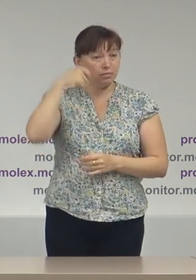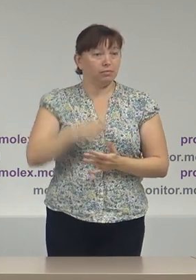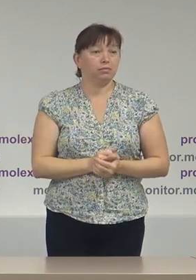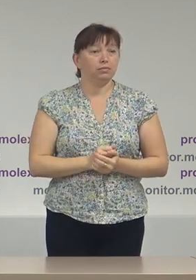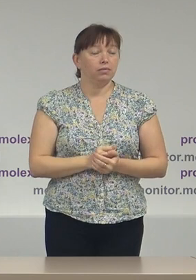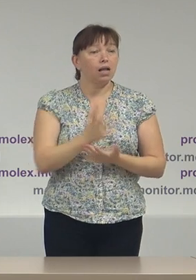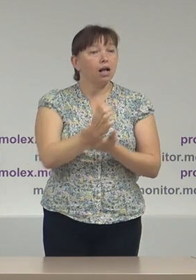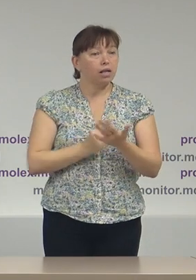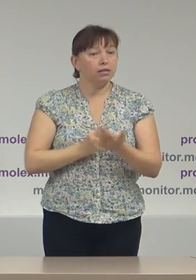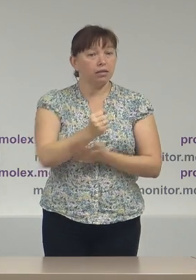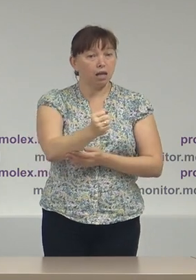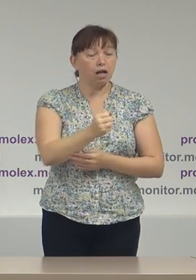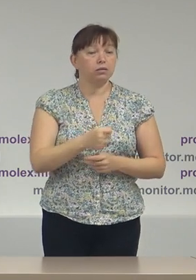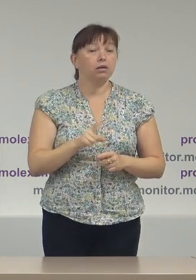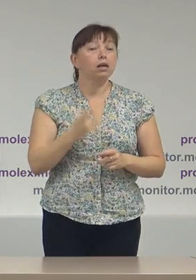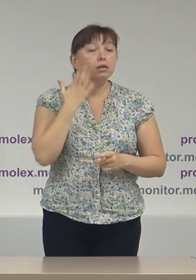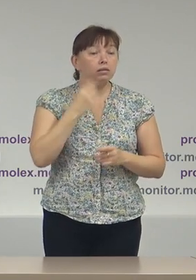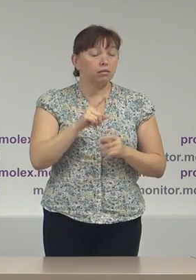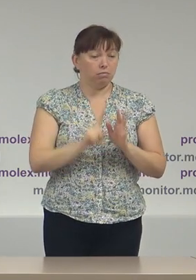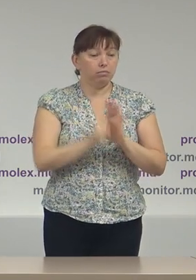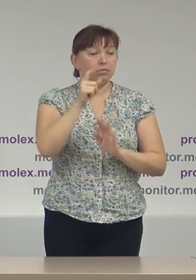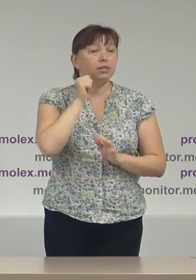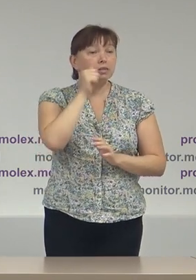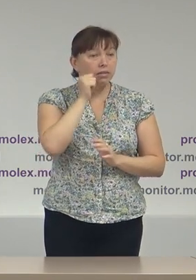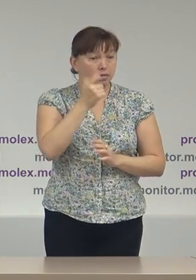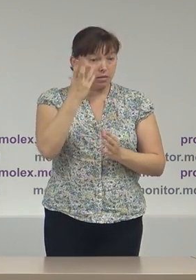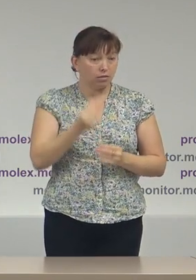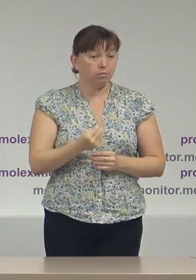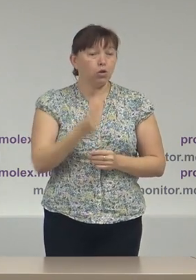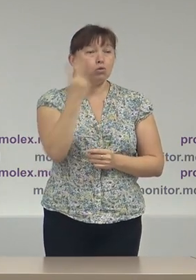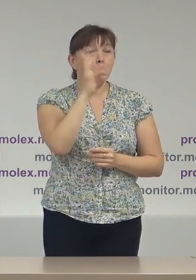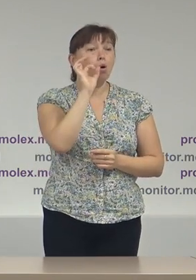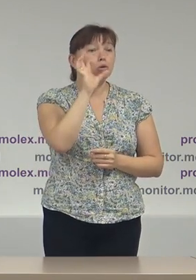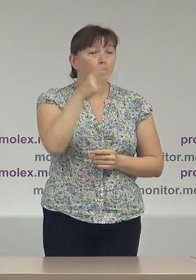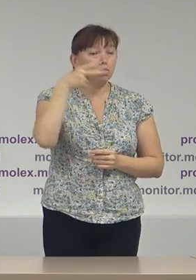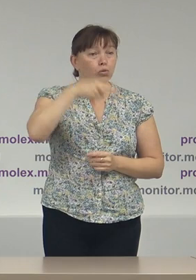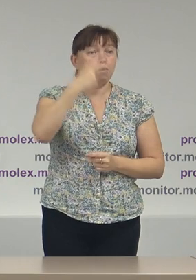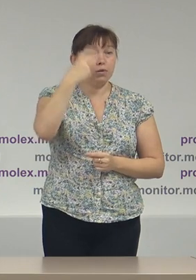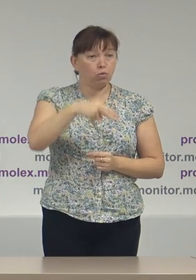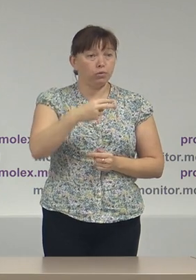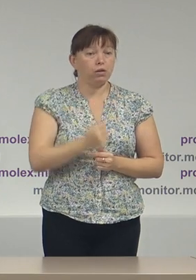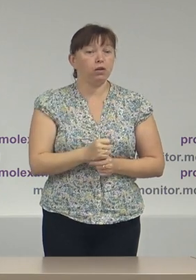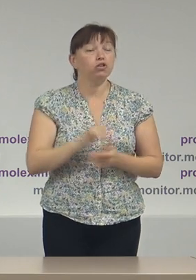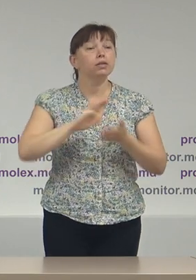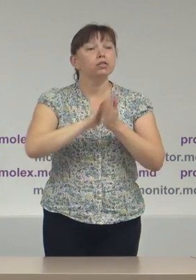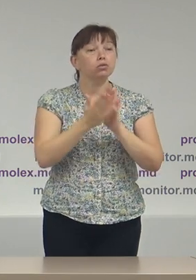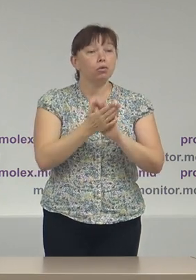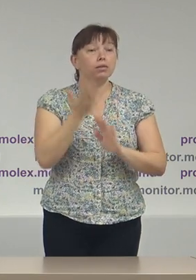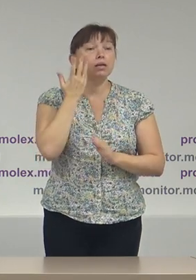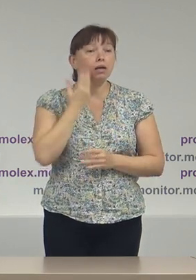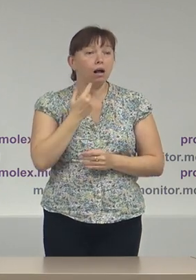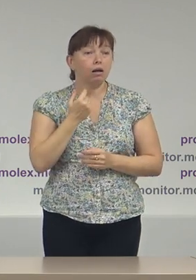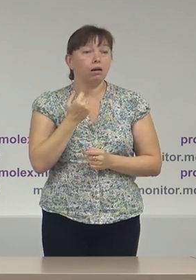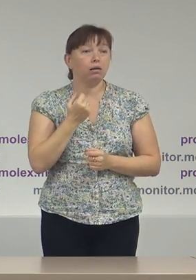odată cu începerea zilei de mâine 2 octombrie 2020 în situația în care